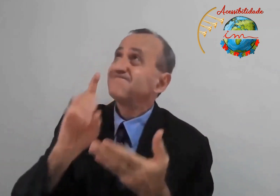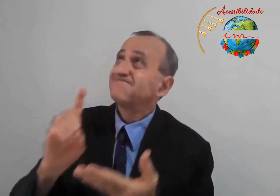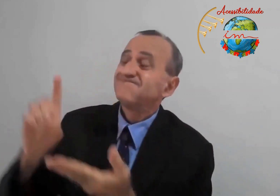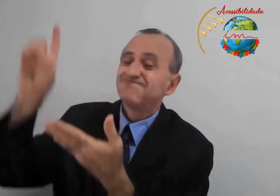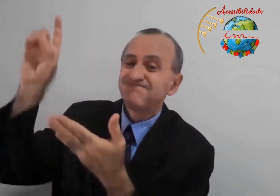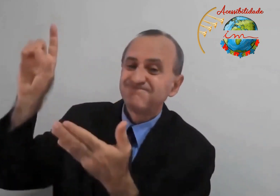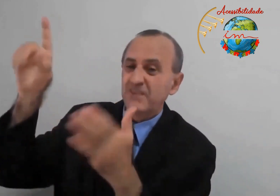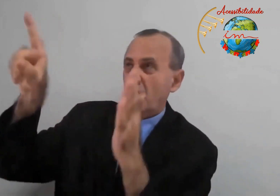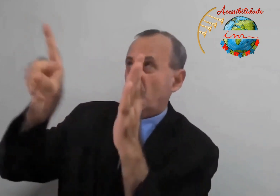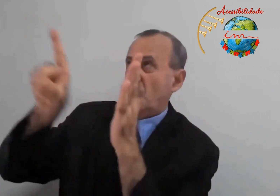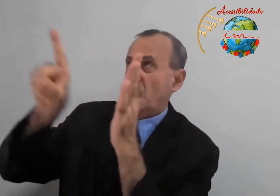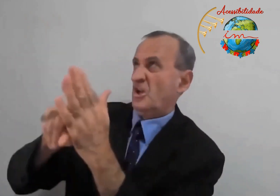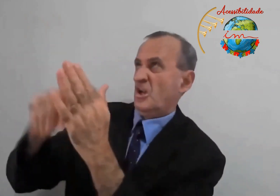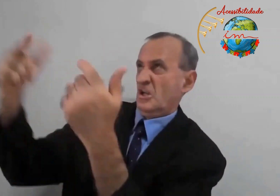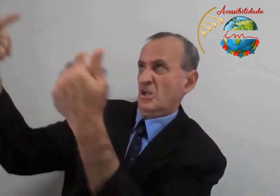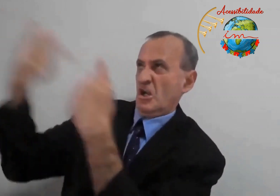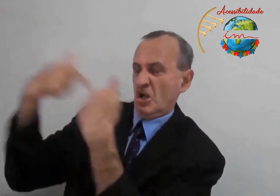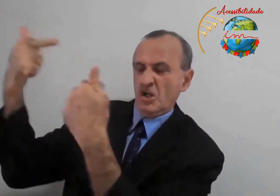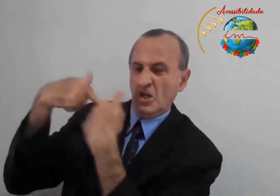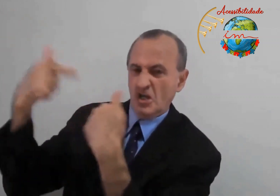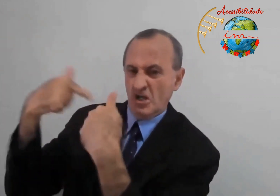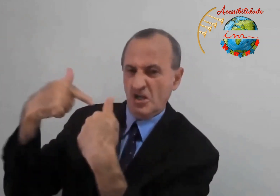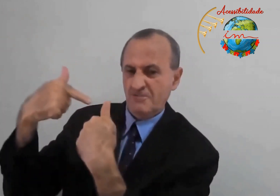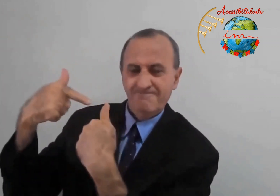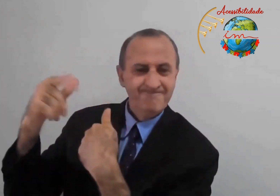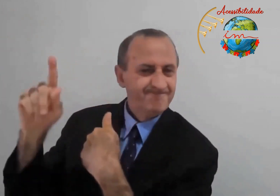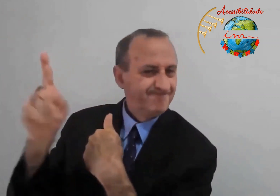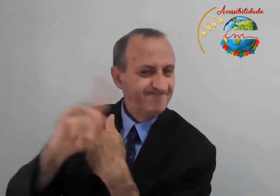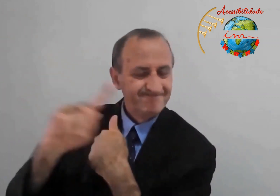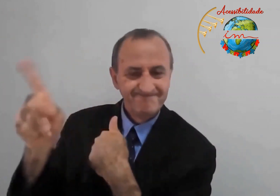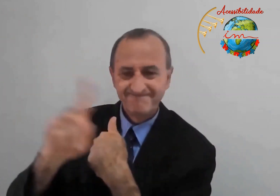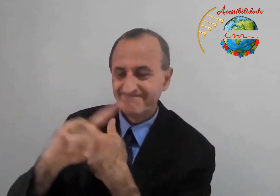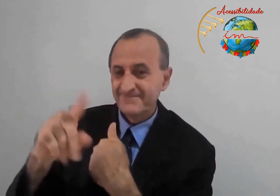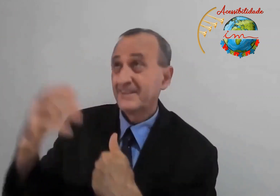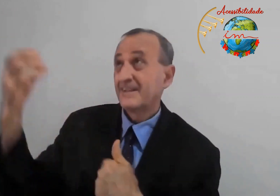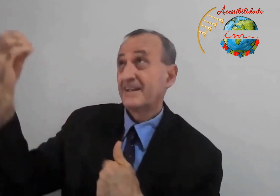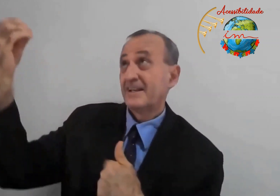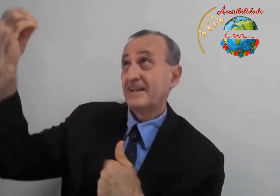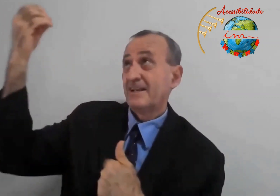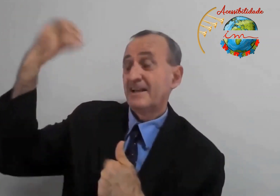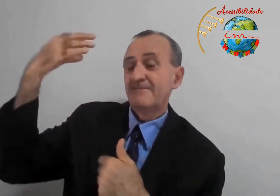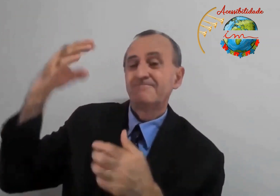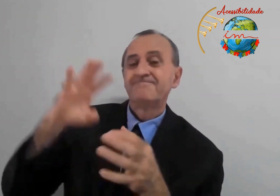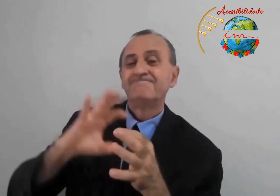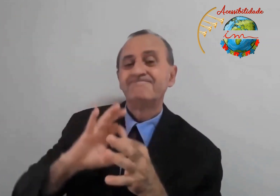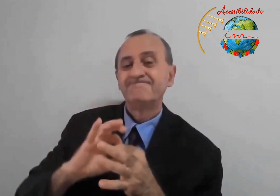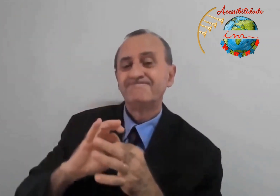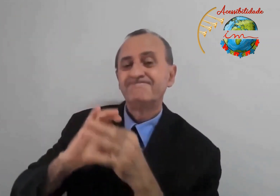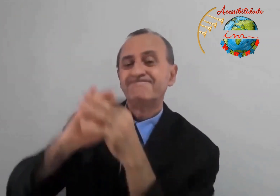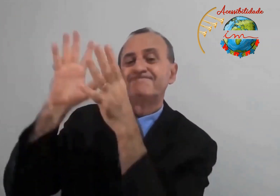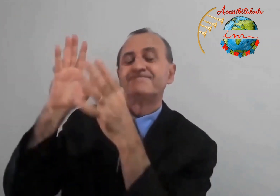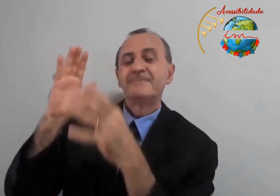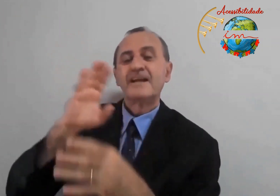que amamos ao Senhor. Então, Deus, Deus nos concede o que? A